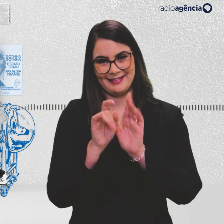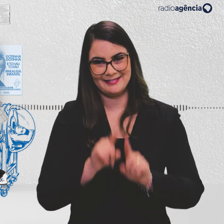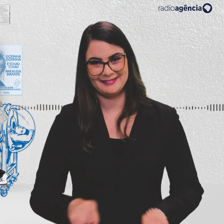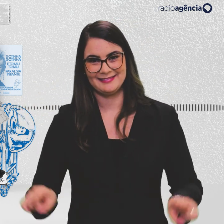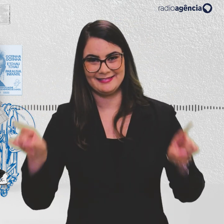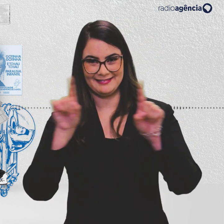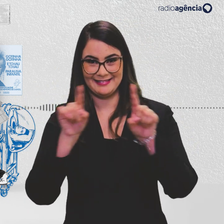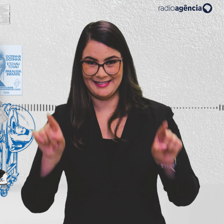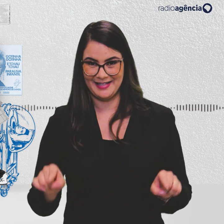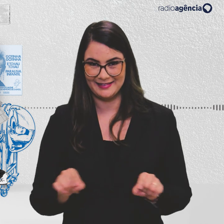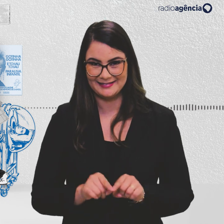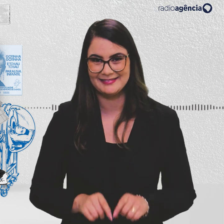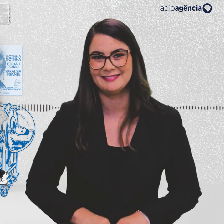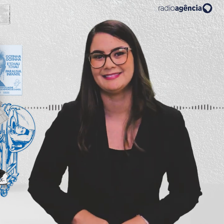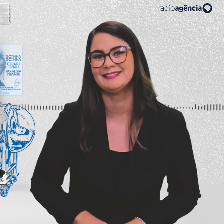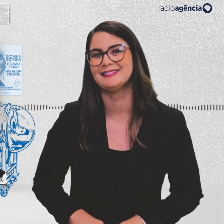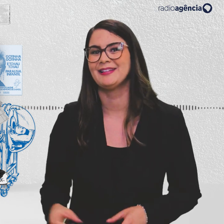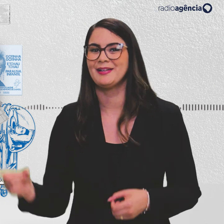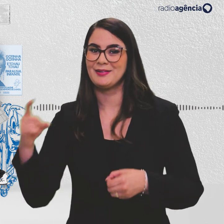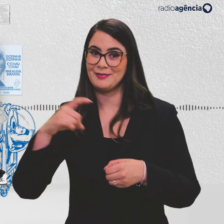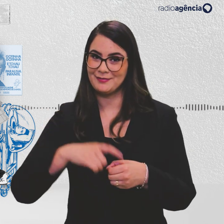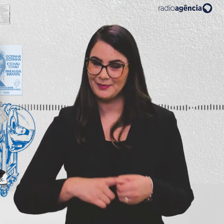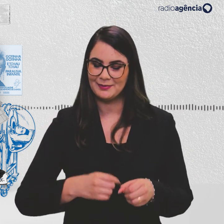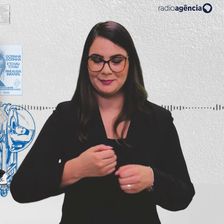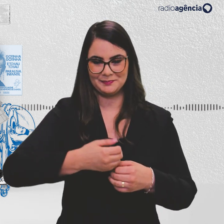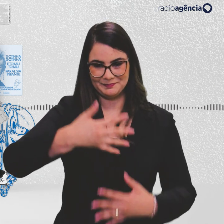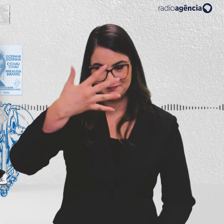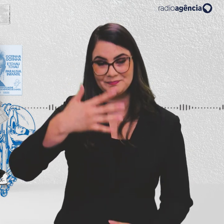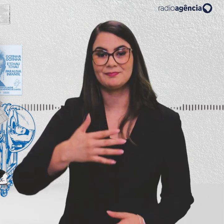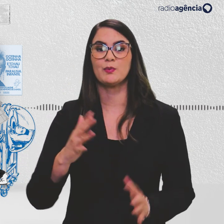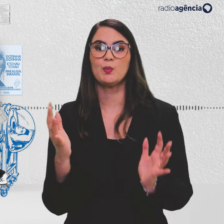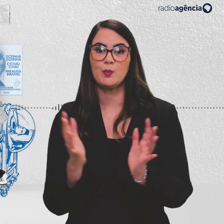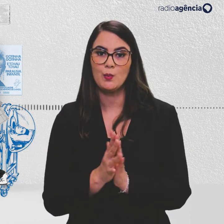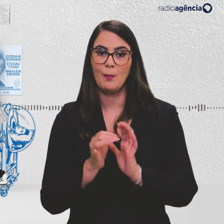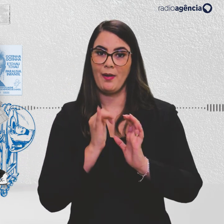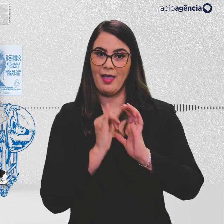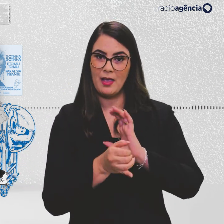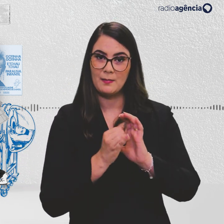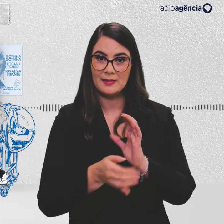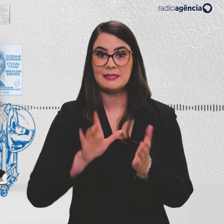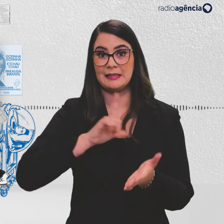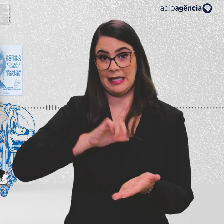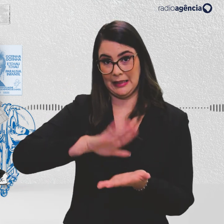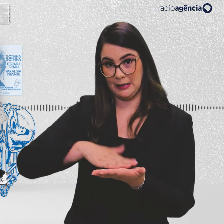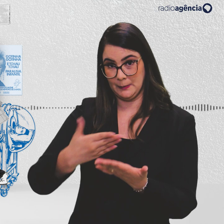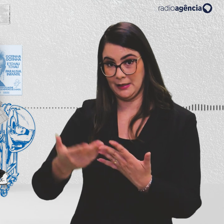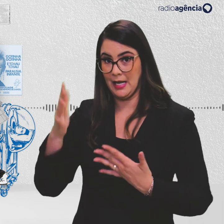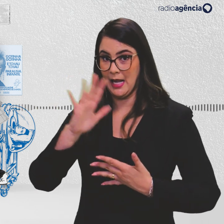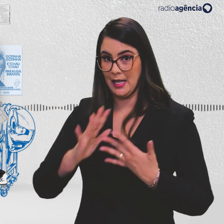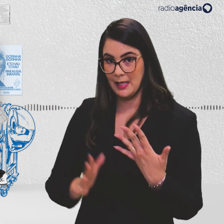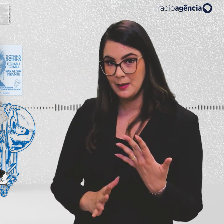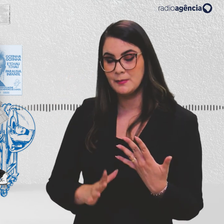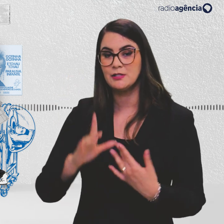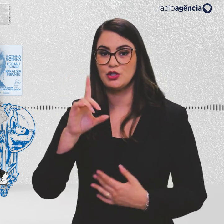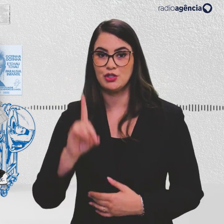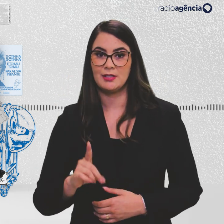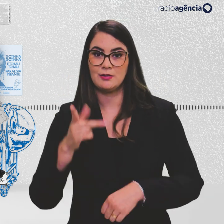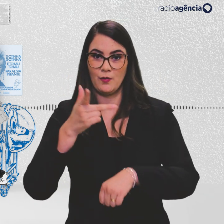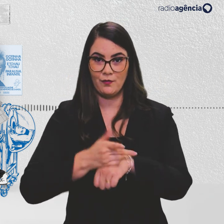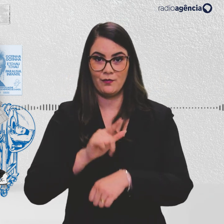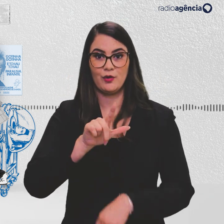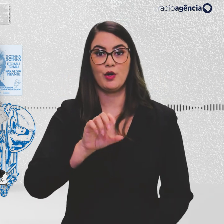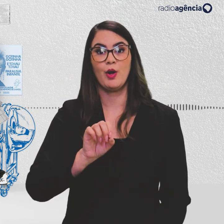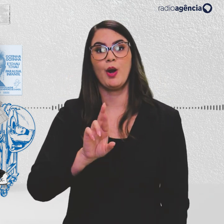visual do Sala de Vacina. Voltando para os créditos, a equipe da EBC faz a interpretação em libras, com direção de vídeo de